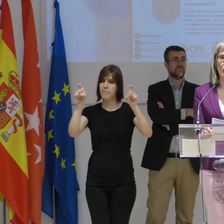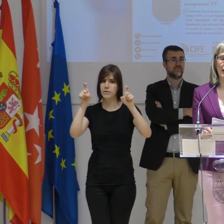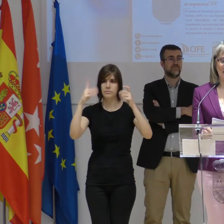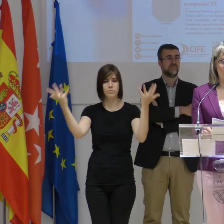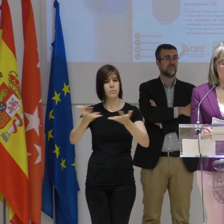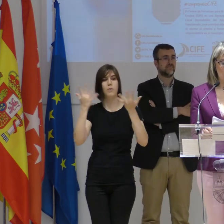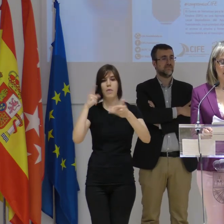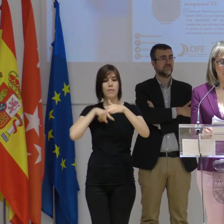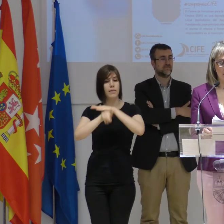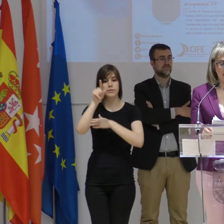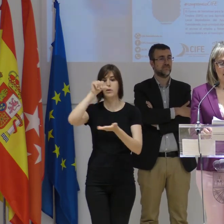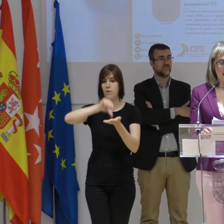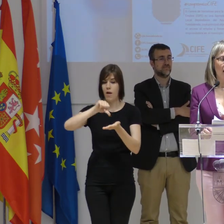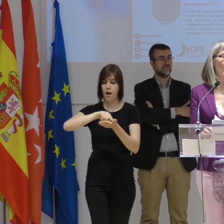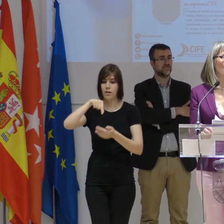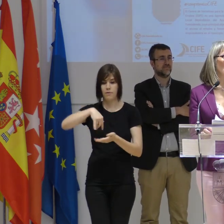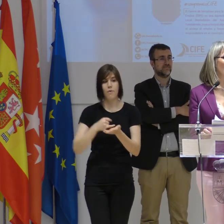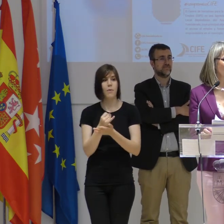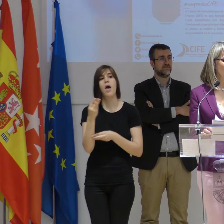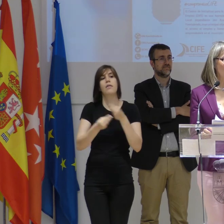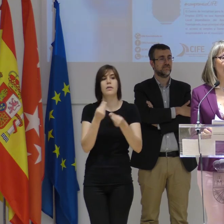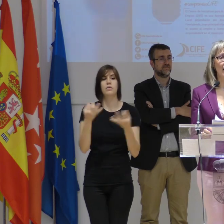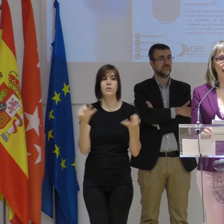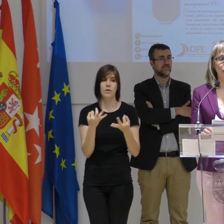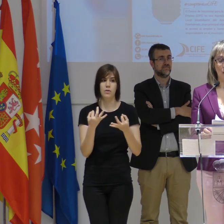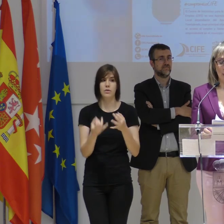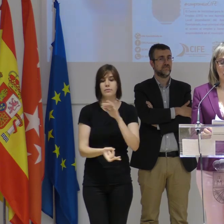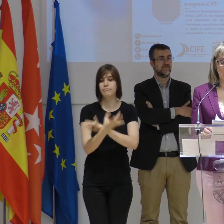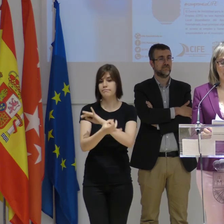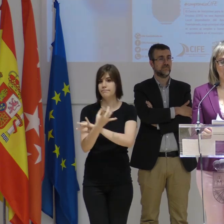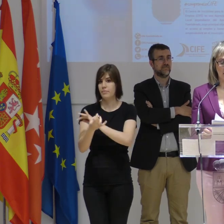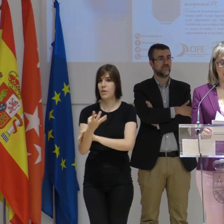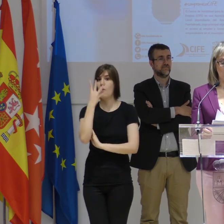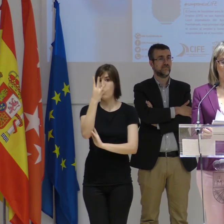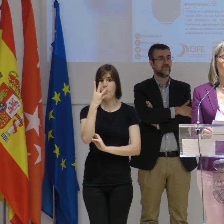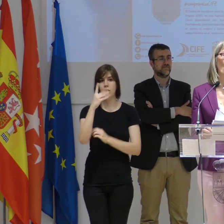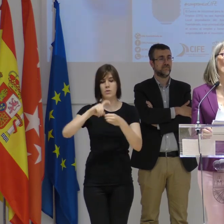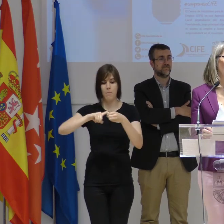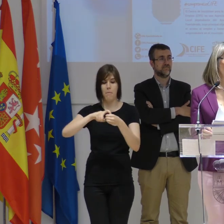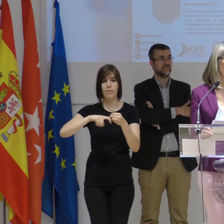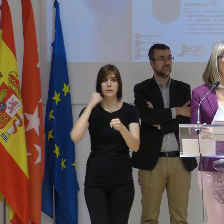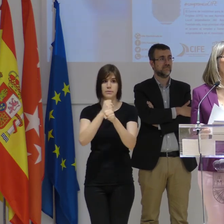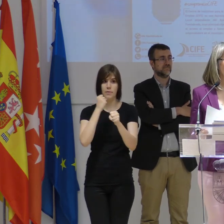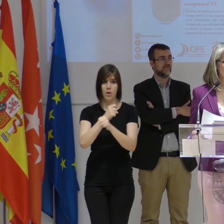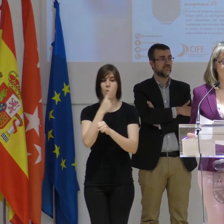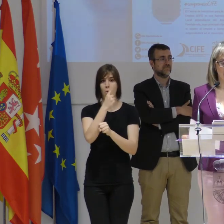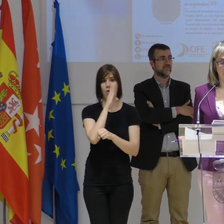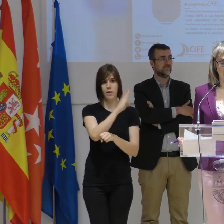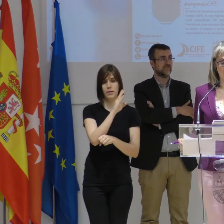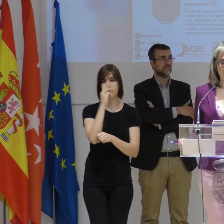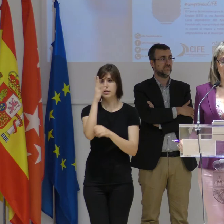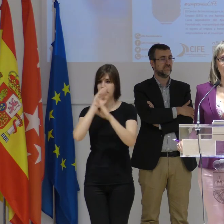promueve el desarrollo local de Fuenlabrada haciendo posible la creación de cuatro puestos de trabajo, uno directo y tres